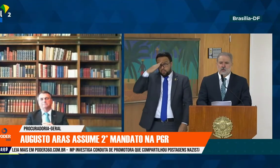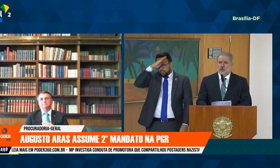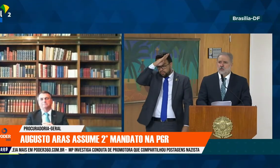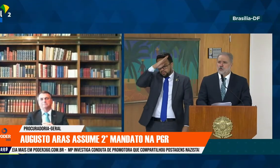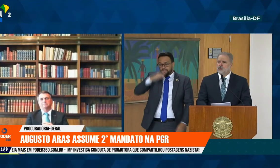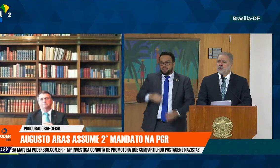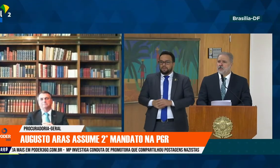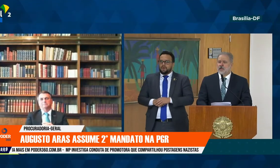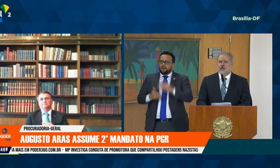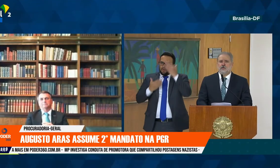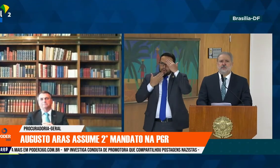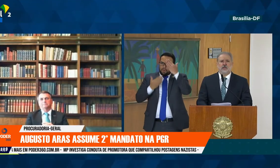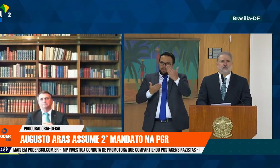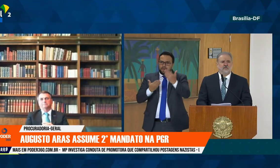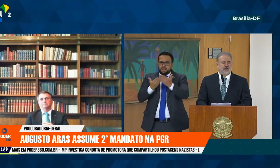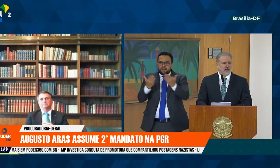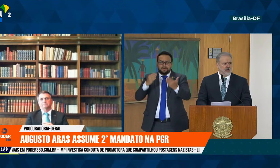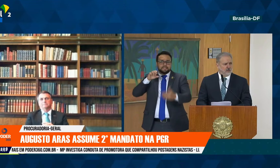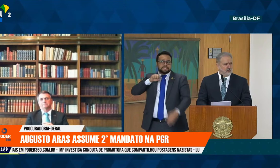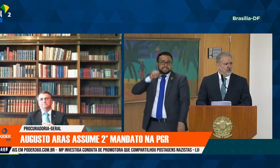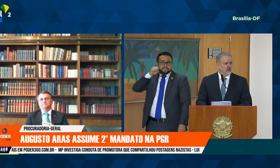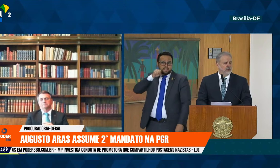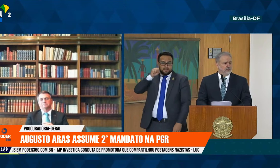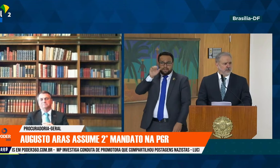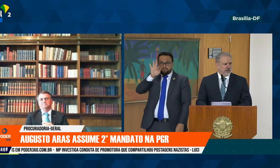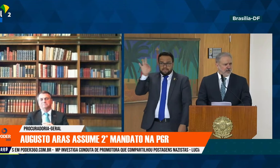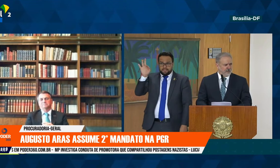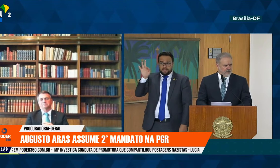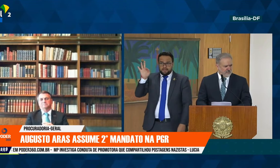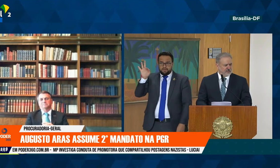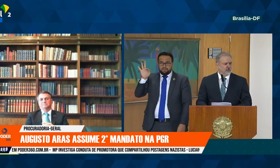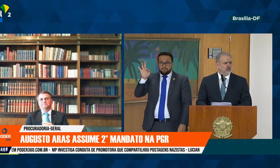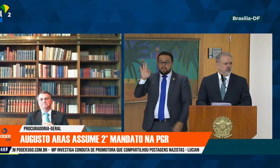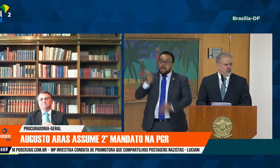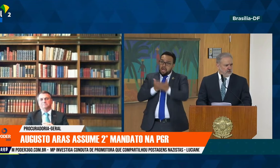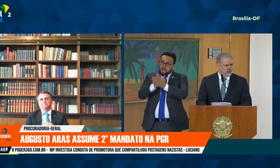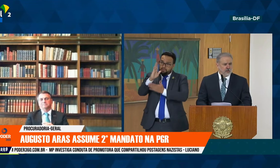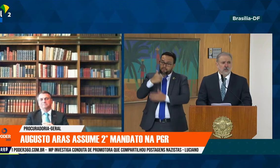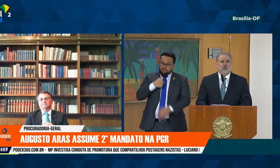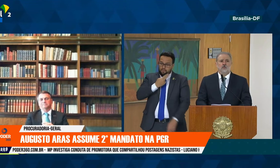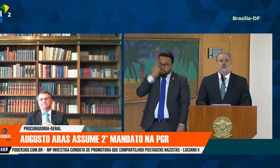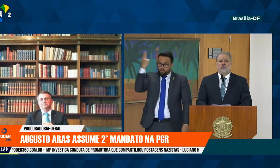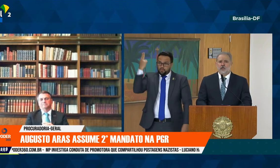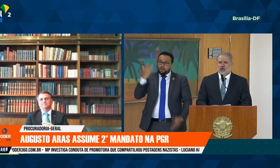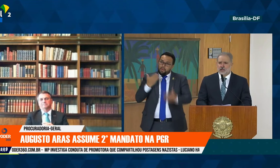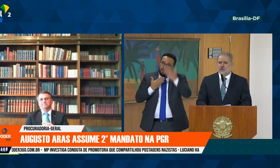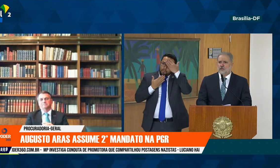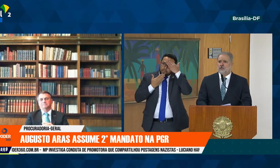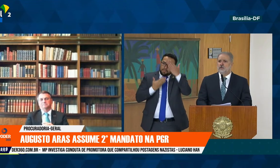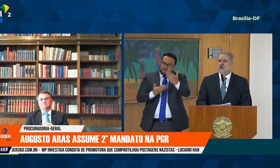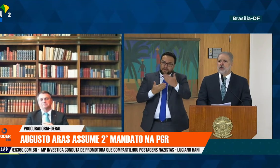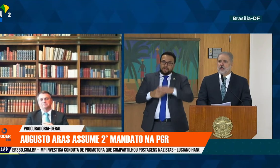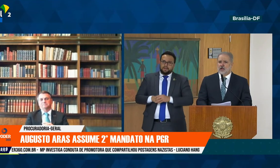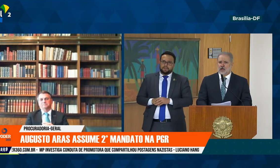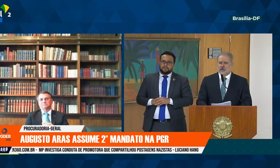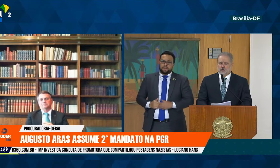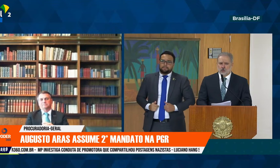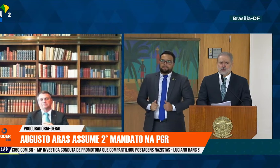Bolsonaro. Muito obrigado ao Senado Federal pela aprovação do meu nome. Muito obrigado